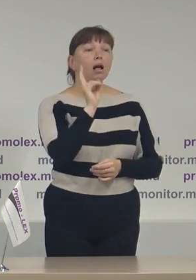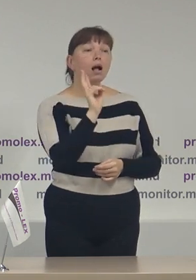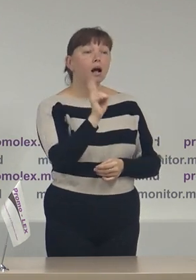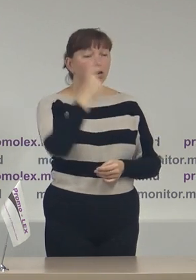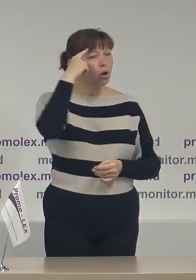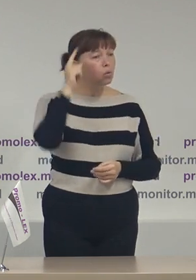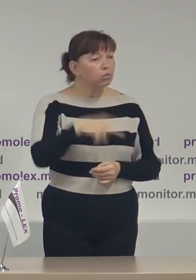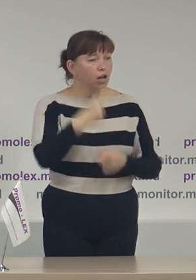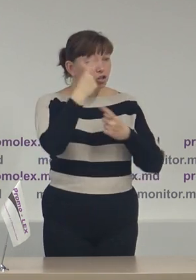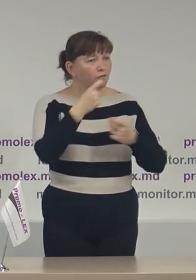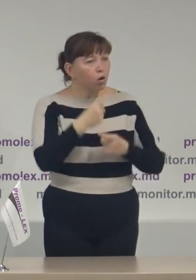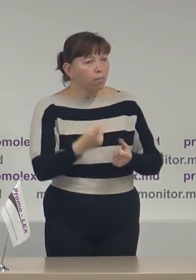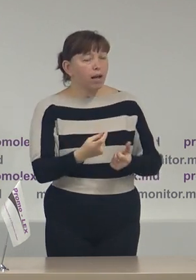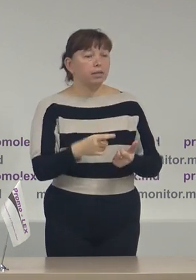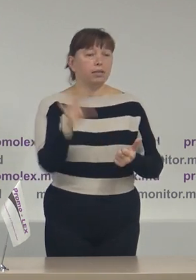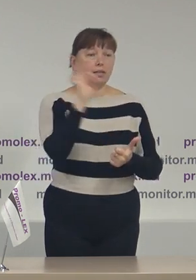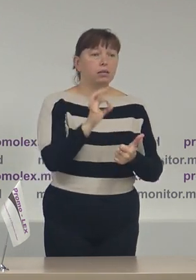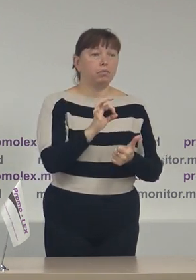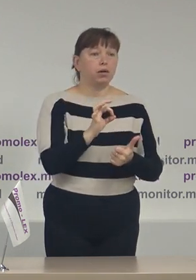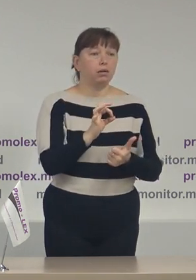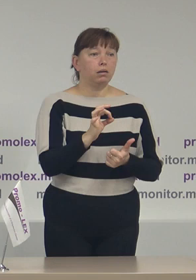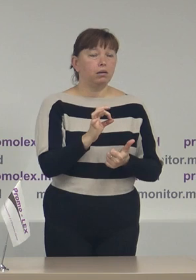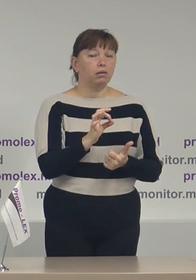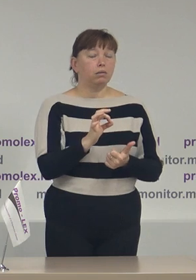cunoaște informații despre